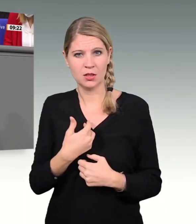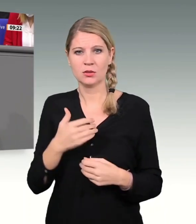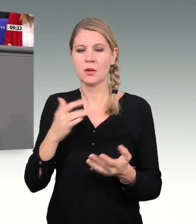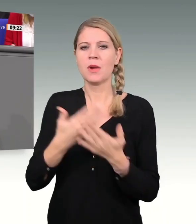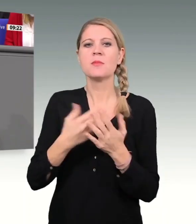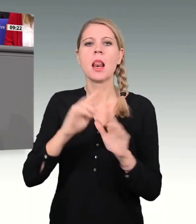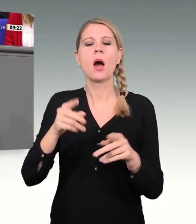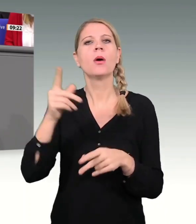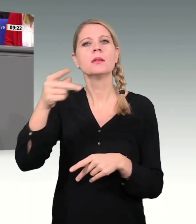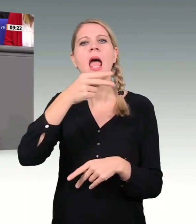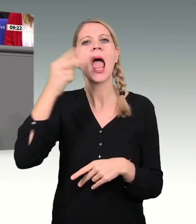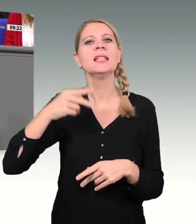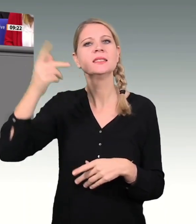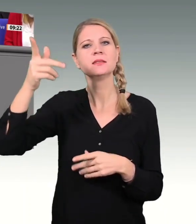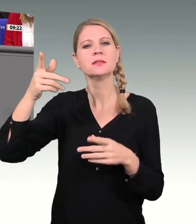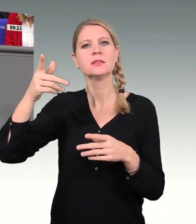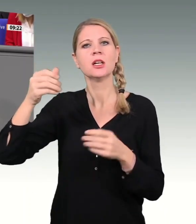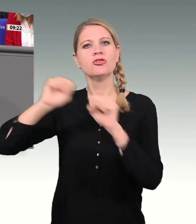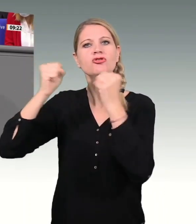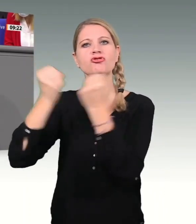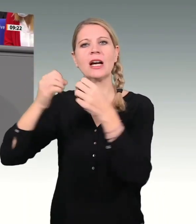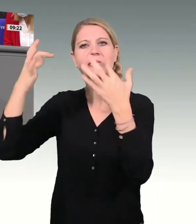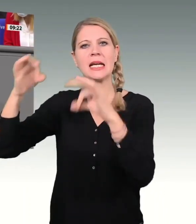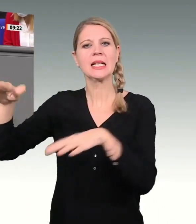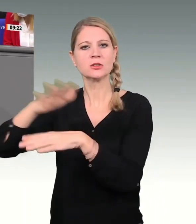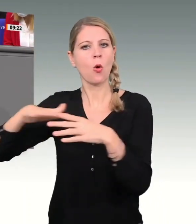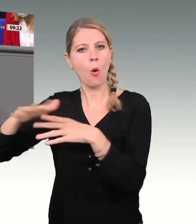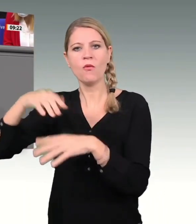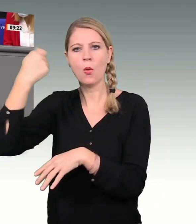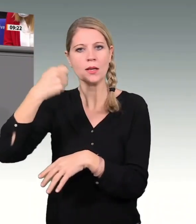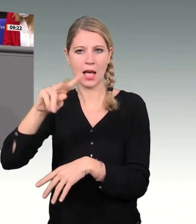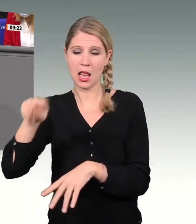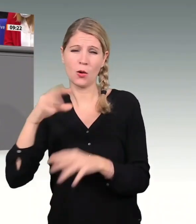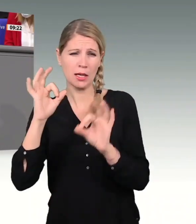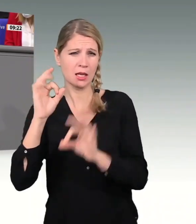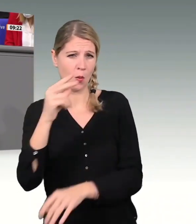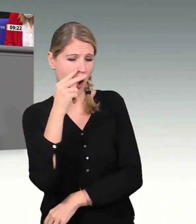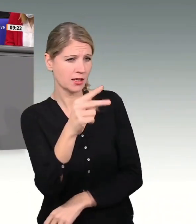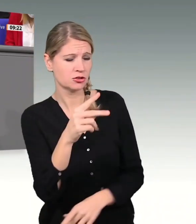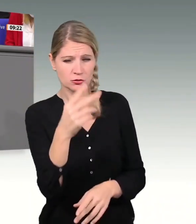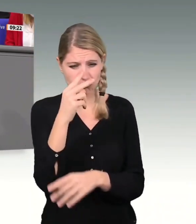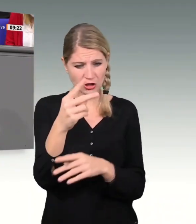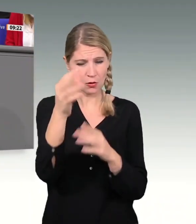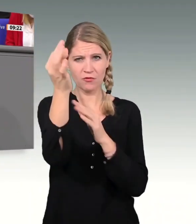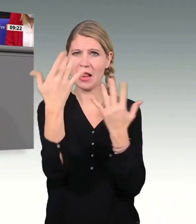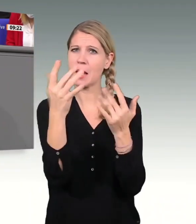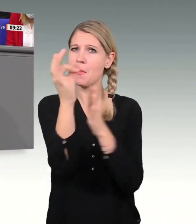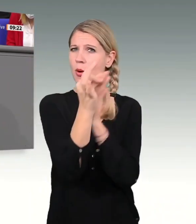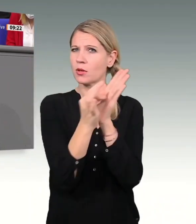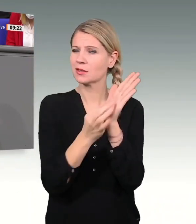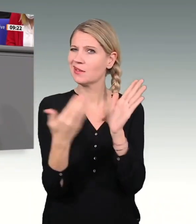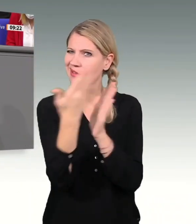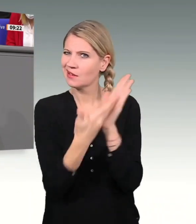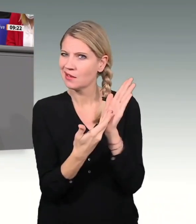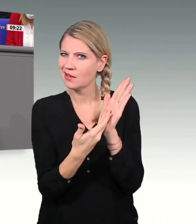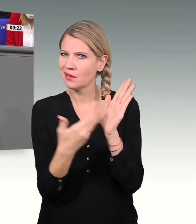Staatsgerichtshofs auseinandergesetzt haben und uns auch angeguckt haben, welche Leitplanken werden da eigentlich gezeichnet und schnell feststellen konnten, zum einen